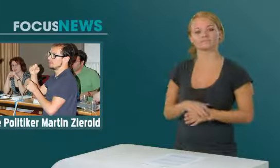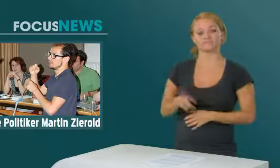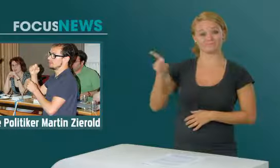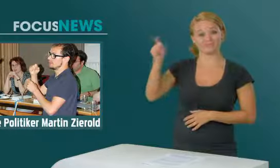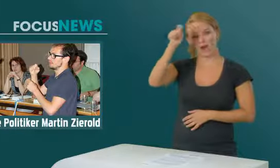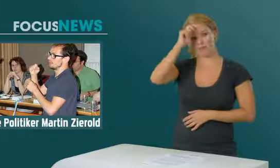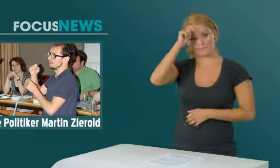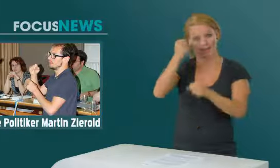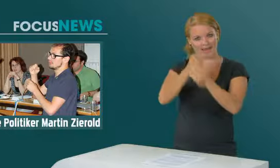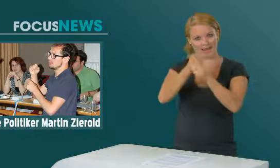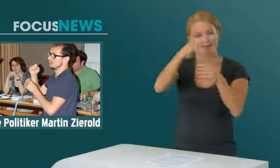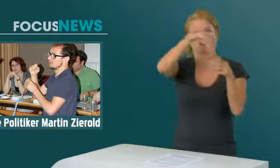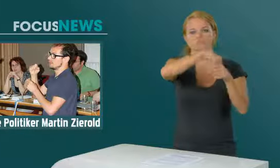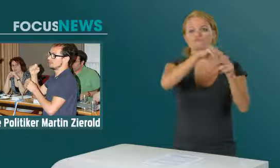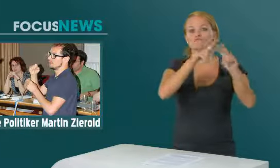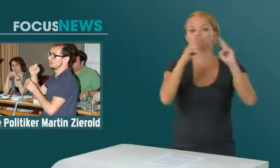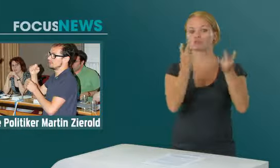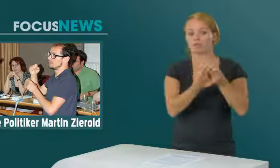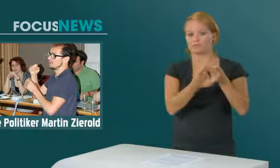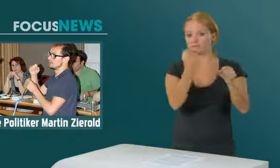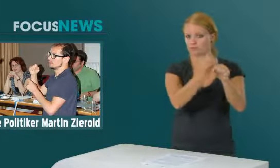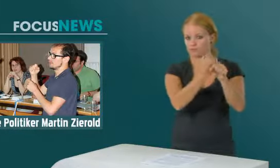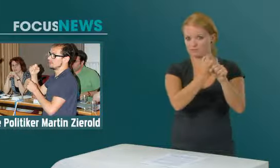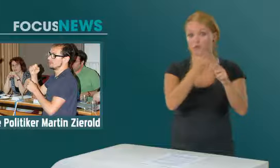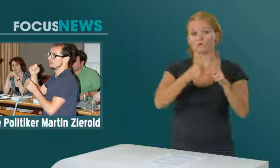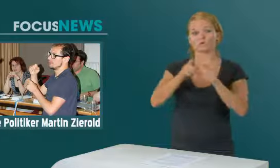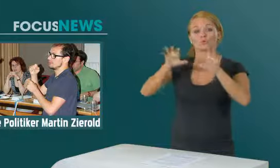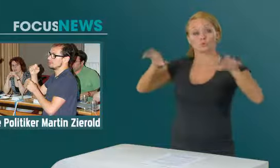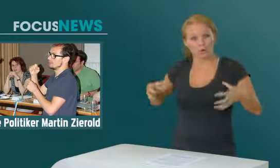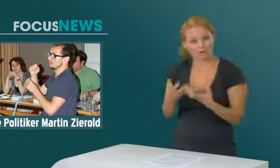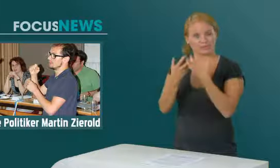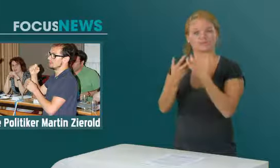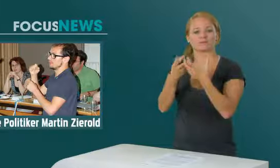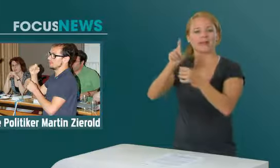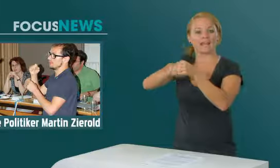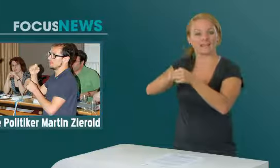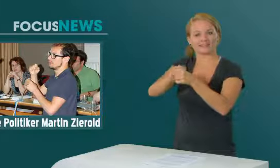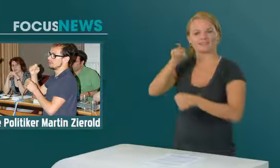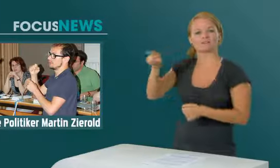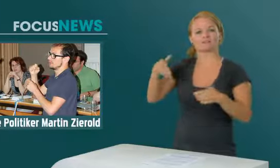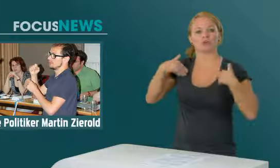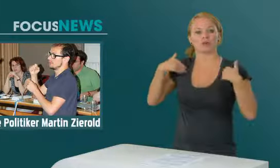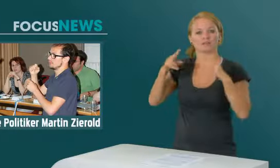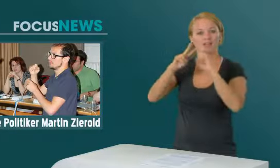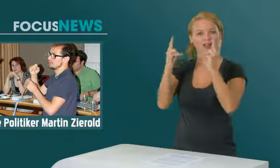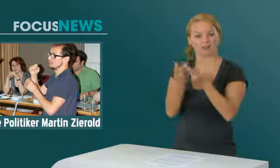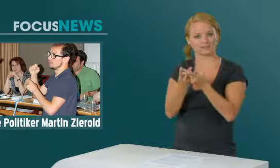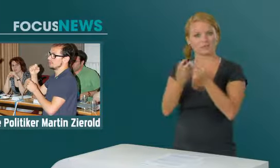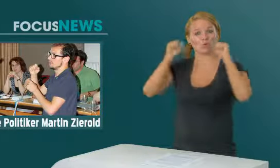Daneben engagiert er sich ehrenamtlich im Vorstand. Er war zudem ein Gründungsmitglied des Jugendvereins